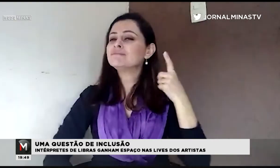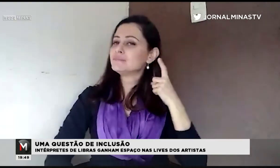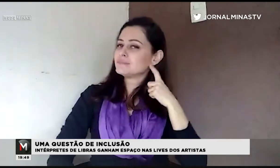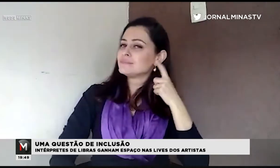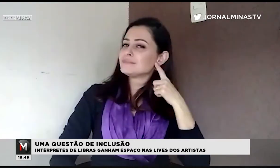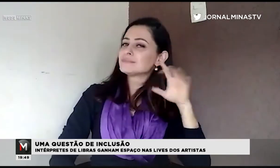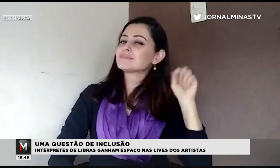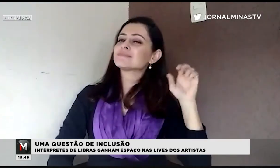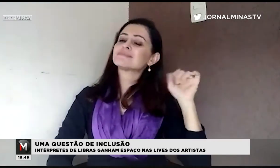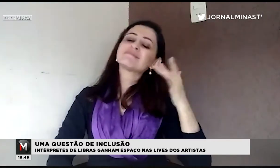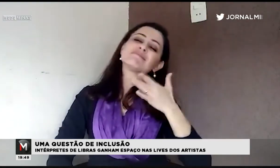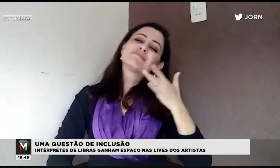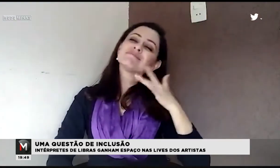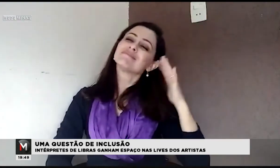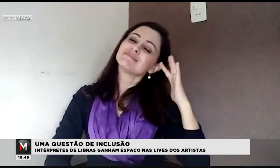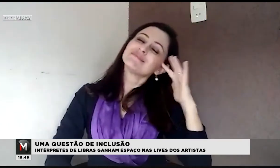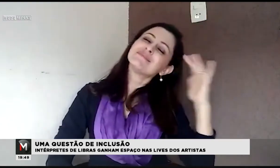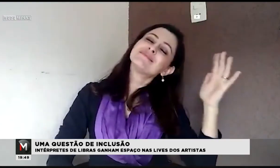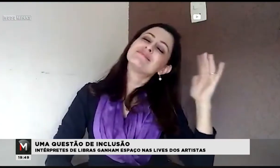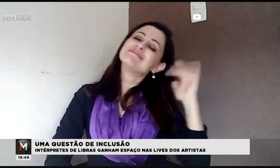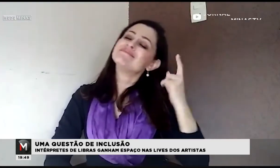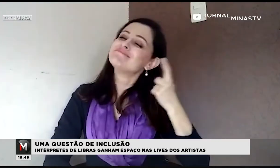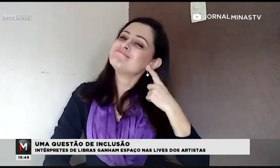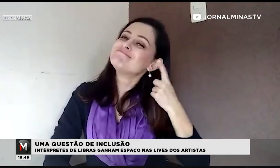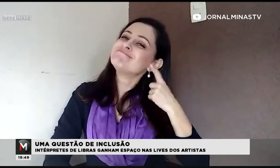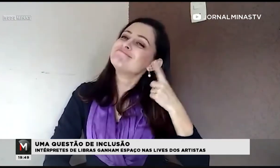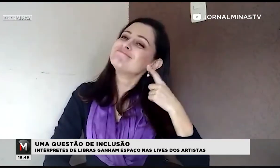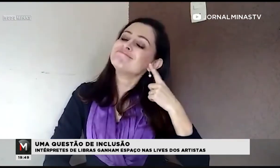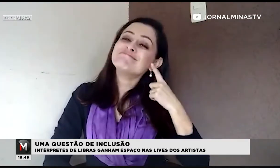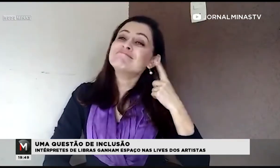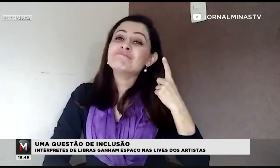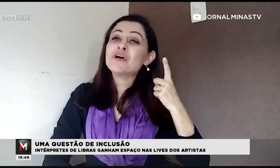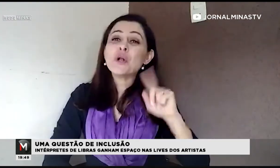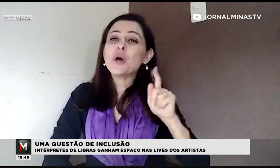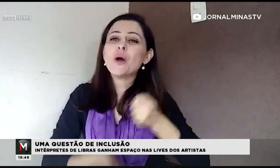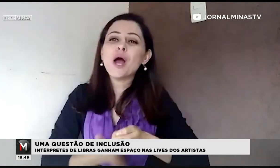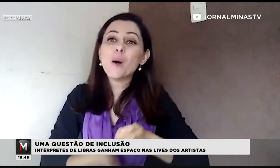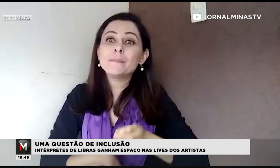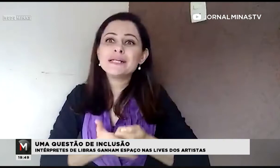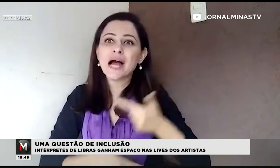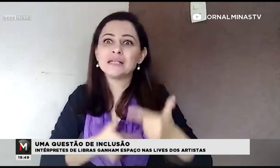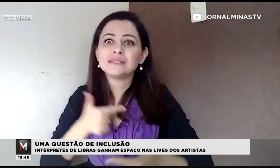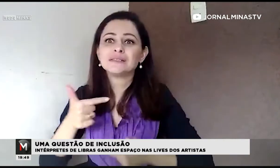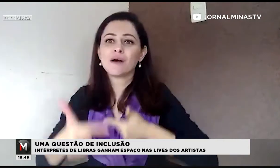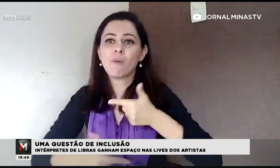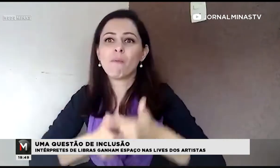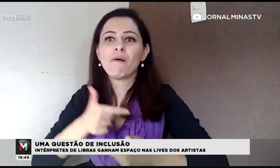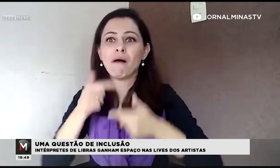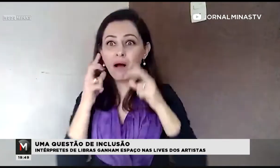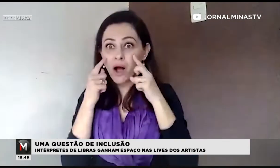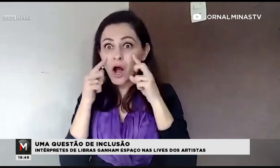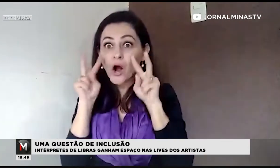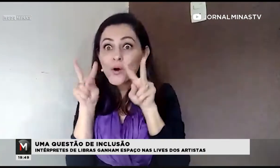está com uma vantagem, que ele está curtindo a música tranquilamente. Ele não tem esse esforço.